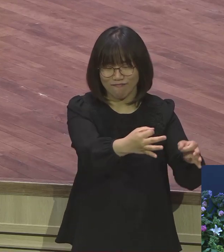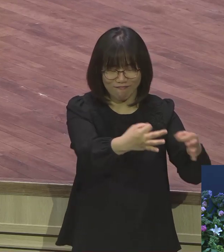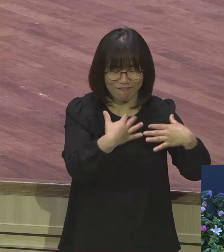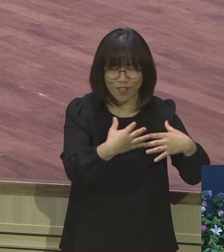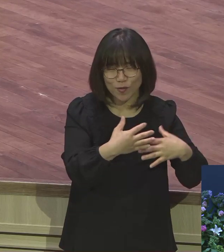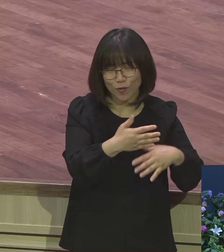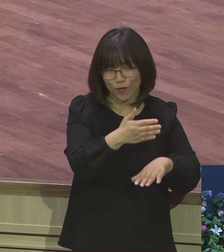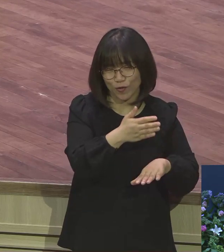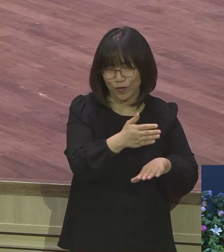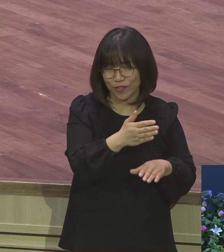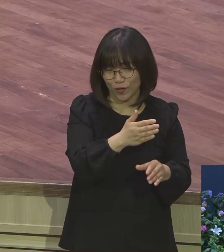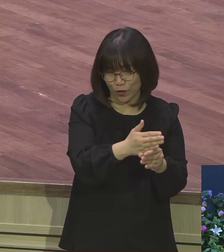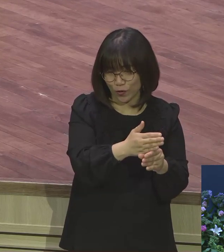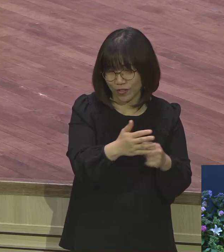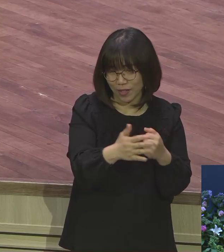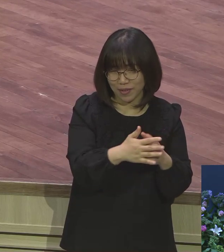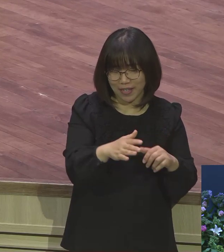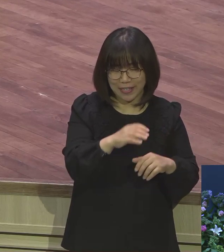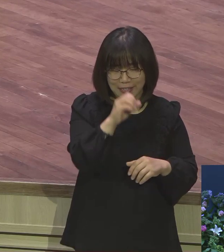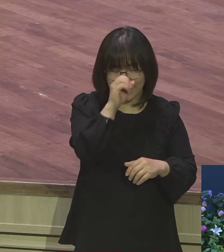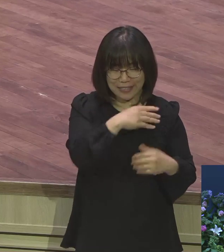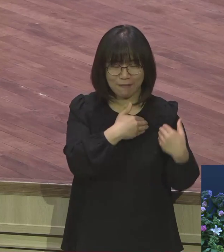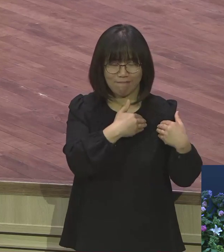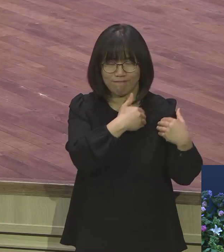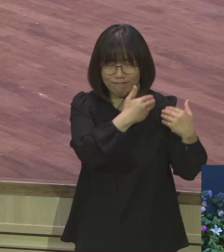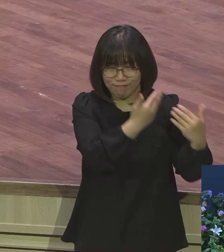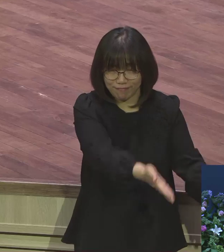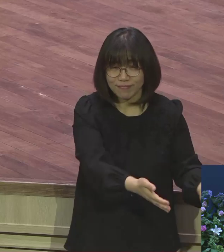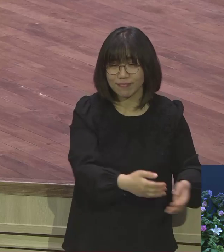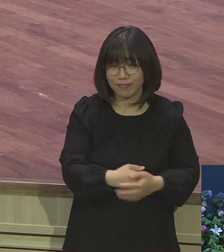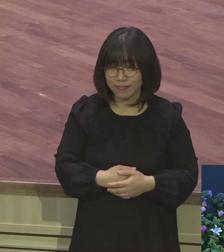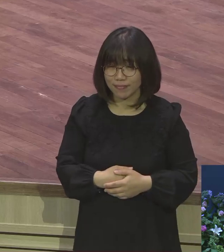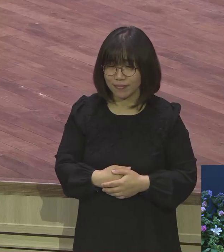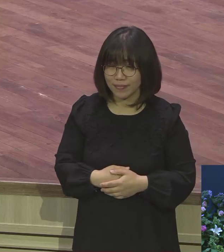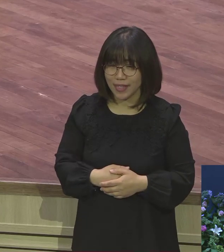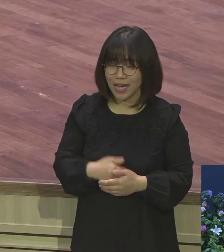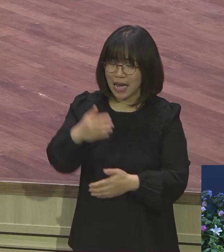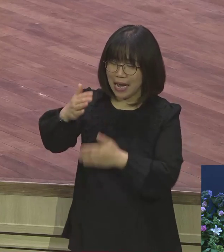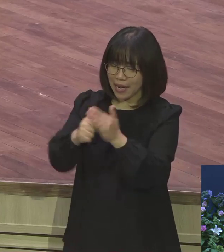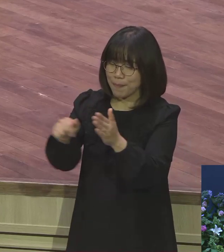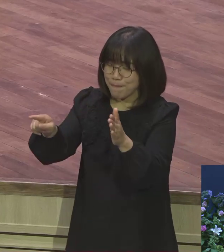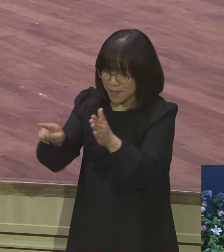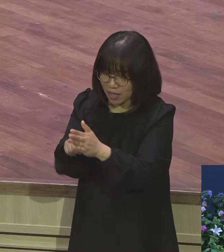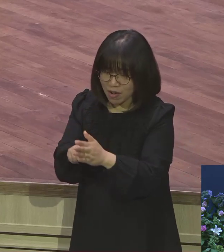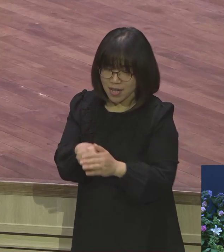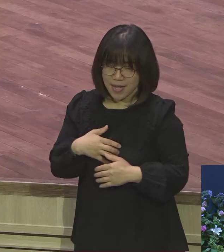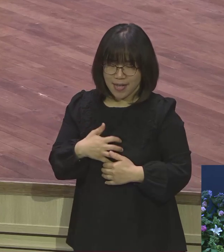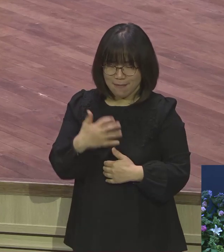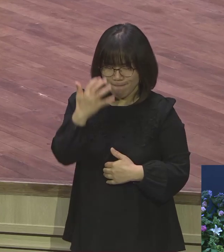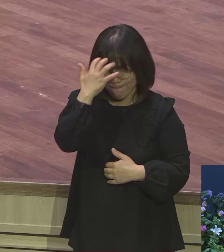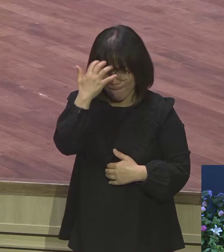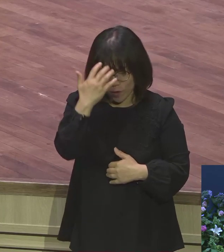다 넘어서 넘어서 그냥 넘어서 하나님 절대 죽고 믿고 아무리 꼴통지기 넌 옆에 안 있어도 괜찮아